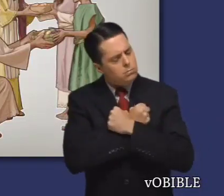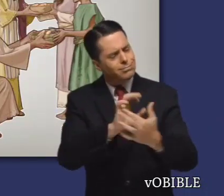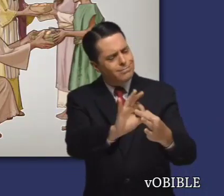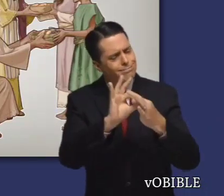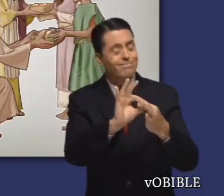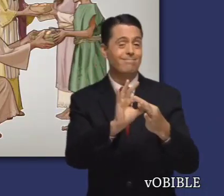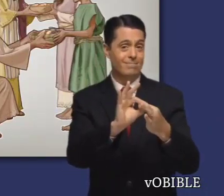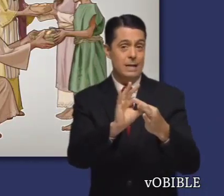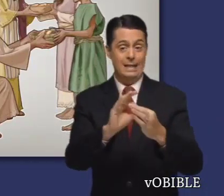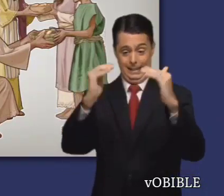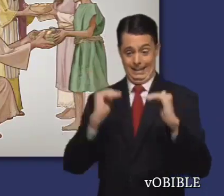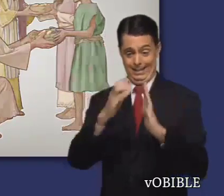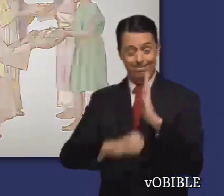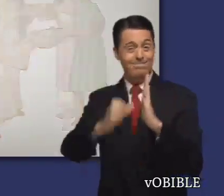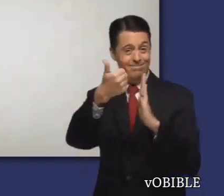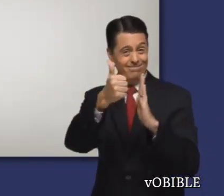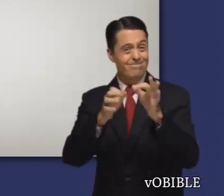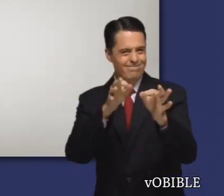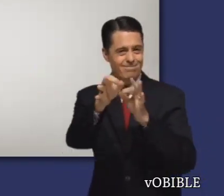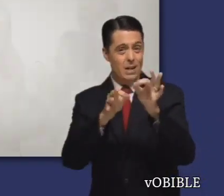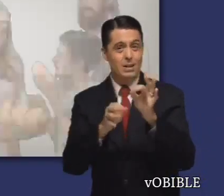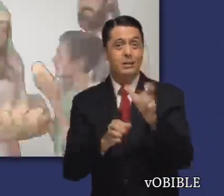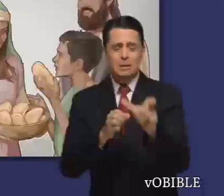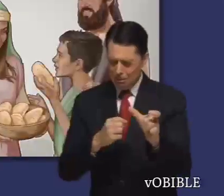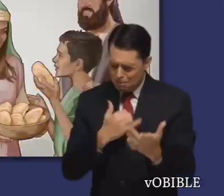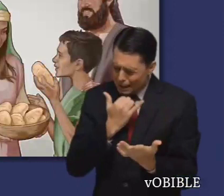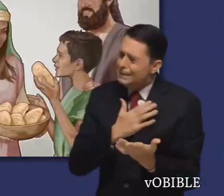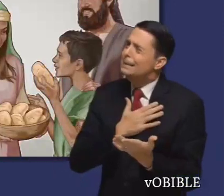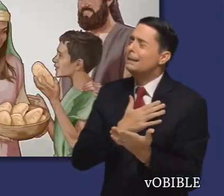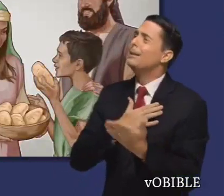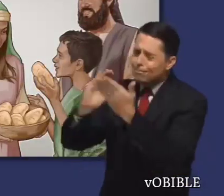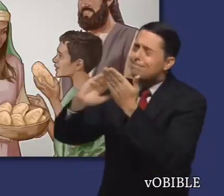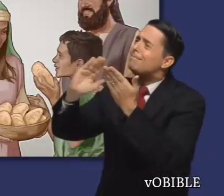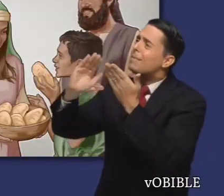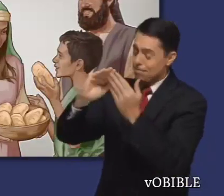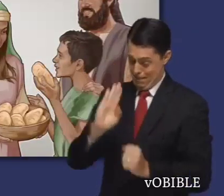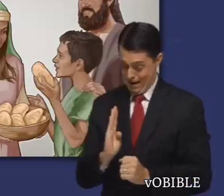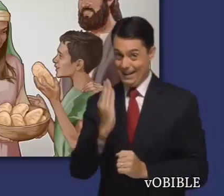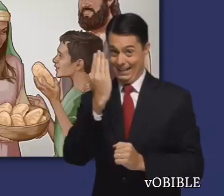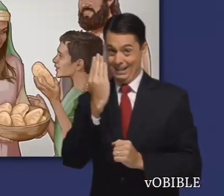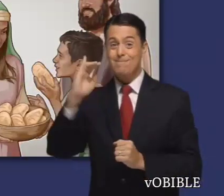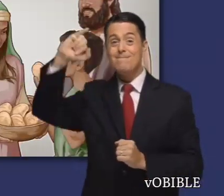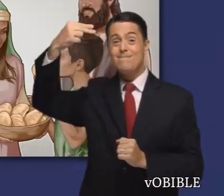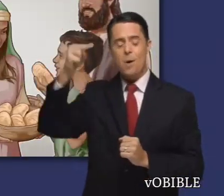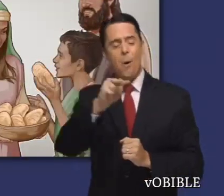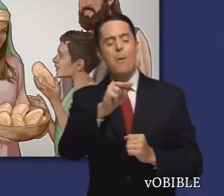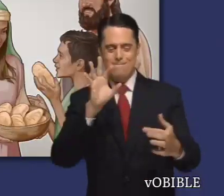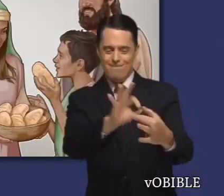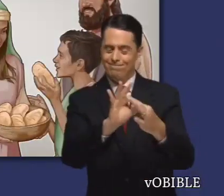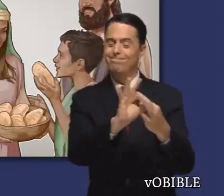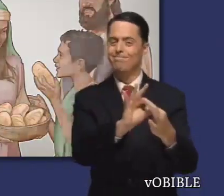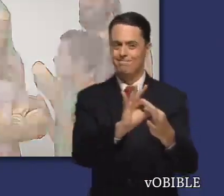leal y misericordia. El capítulo 10 predice que el pueblo arrepentido volvería a tener la aprobación de Jehová.